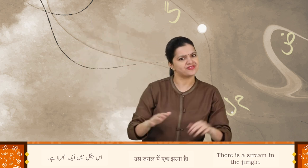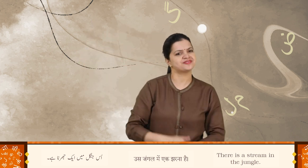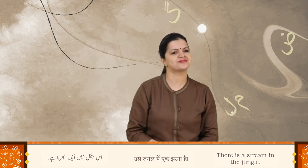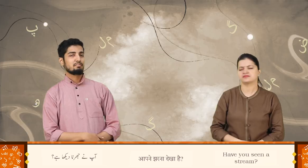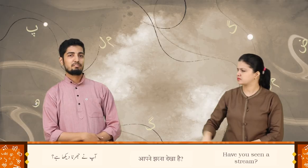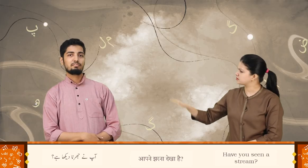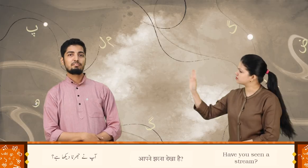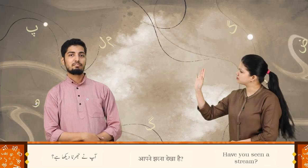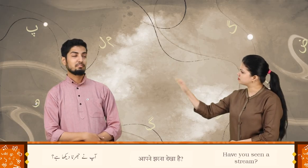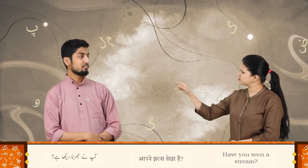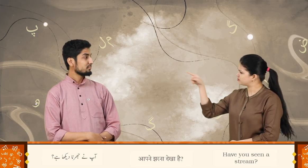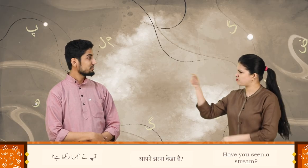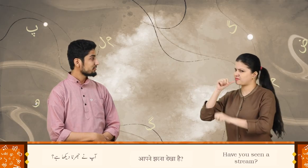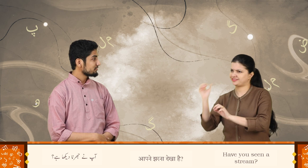آپ نے جھرنا دیکھا ہے؟